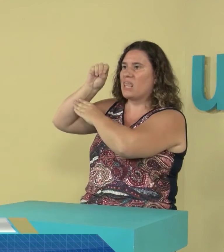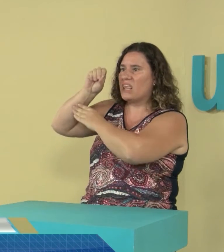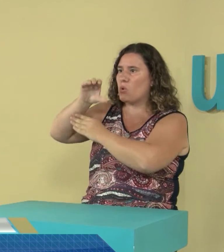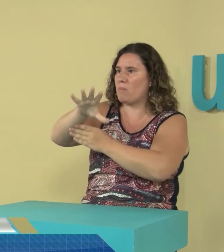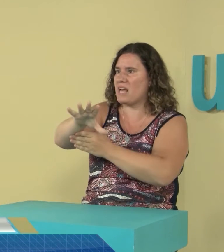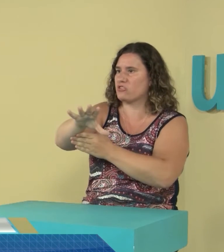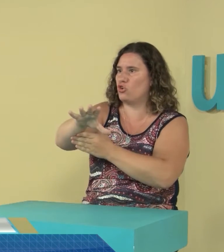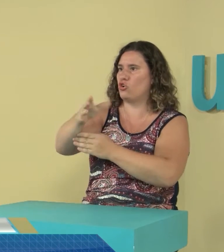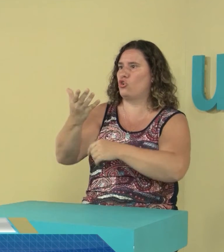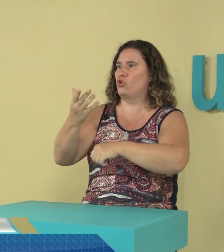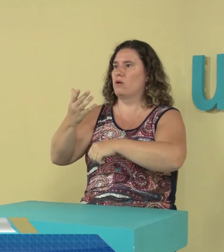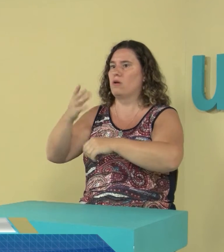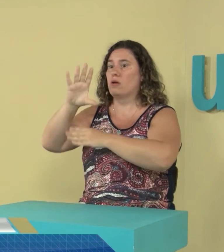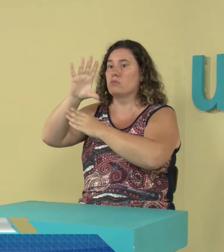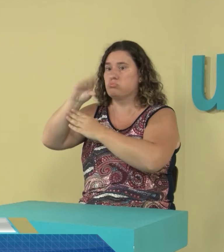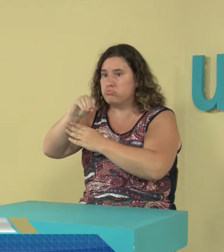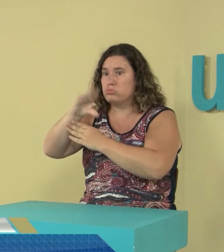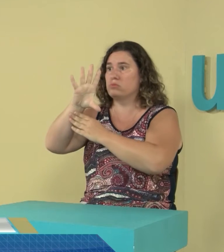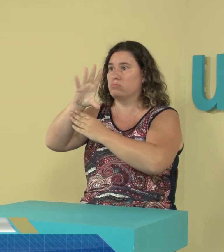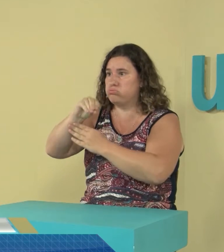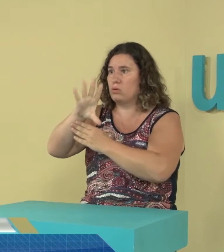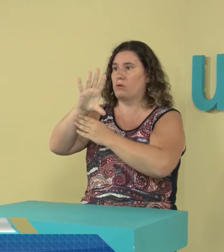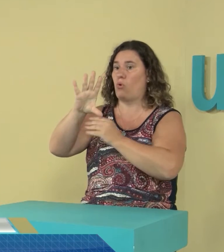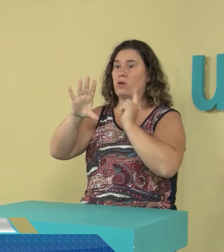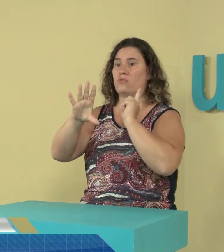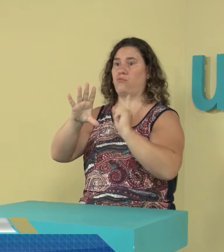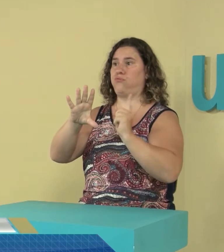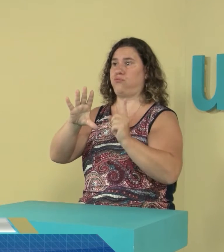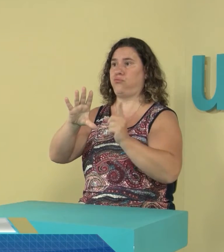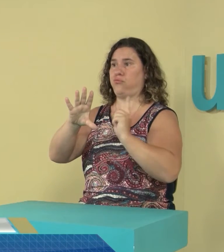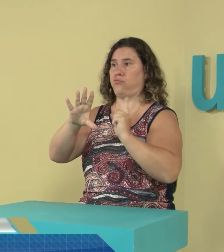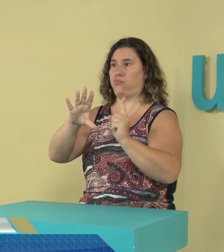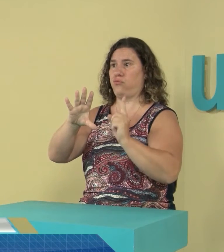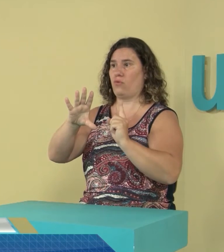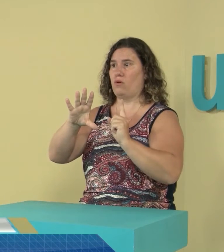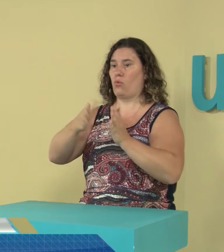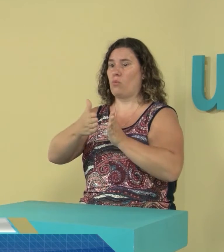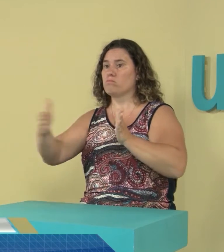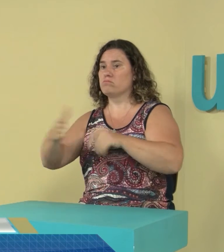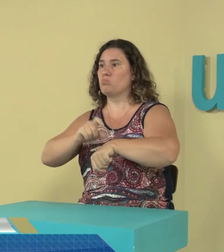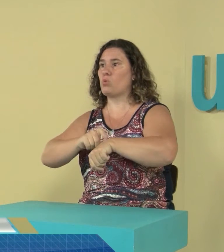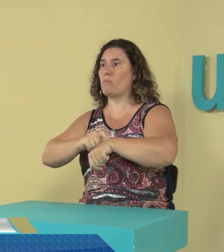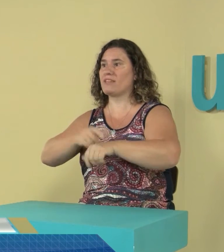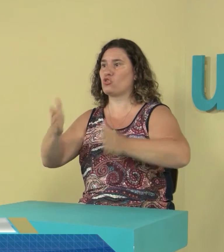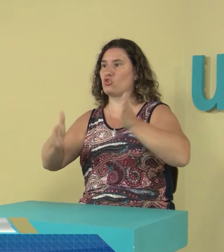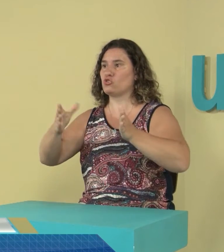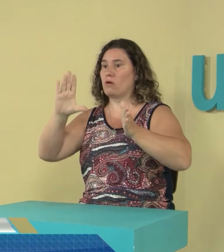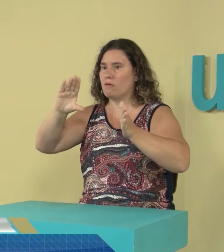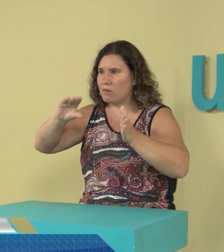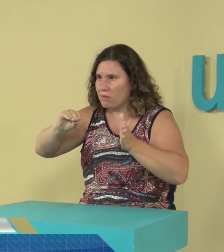sorda pueda también tener una buena iluminación cuando se apagan y se prenden las luces, o tener prendidas siempre las luces en el teatro